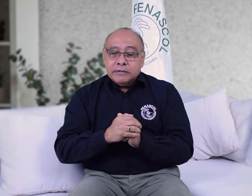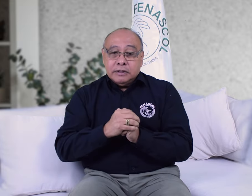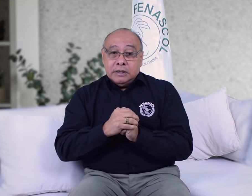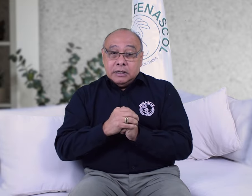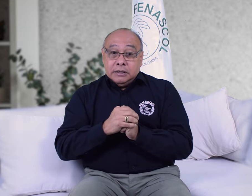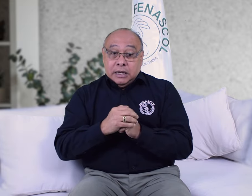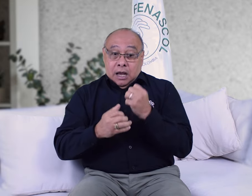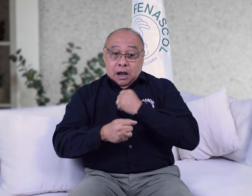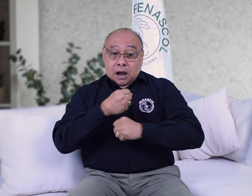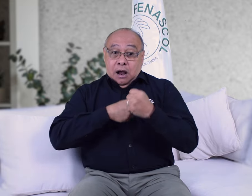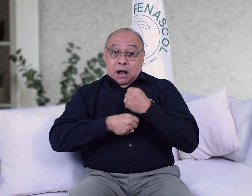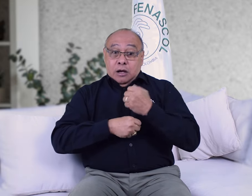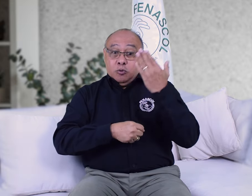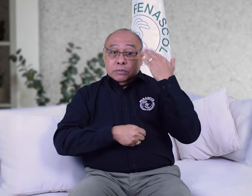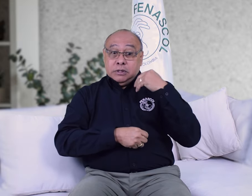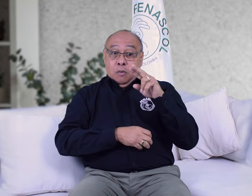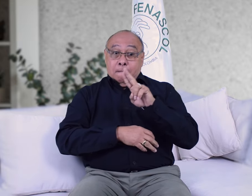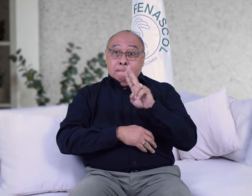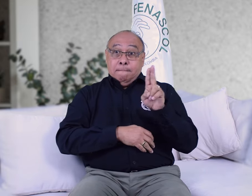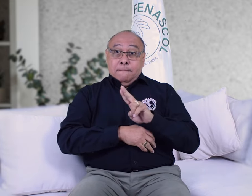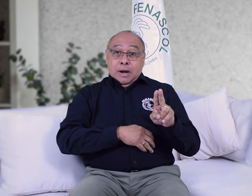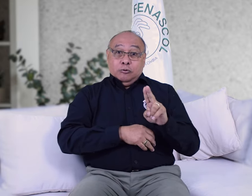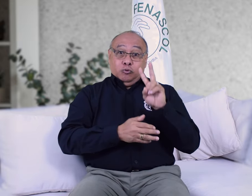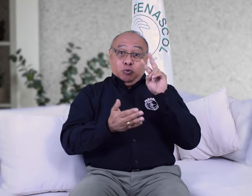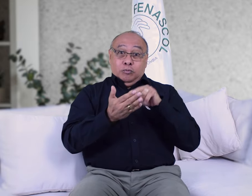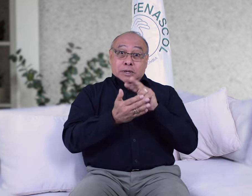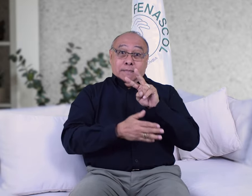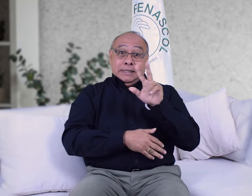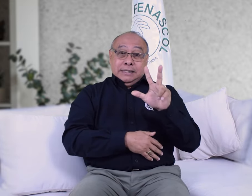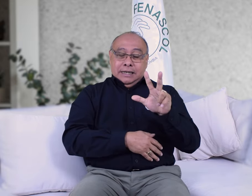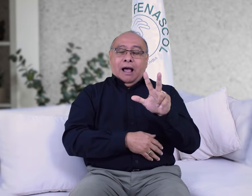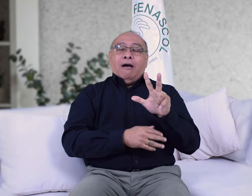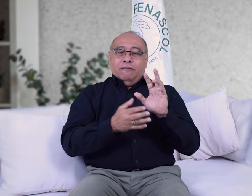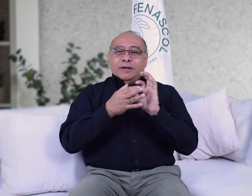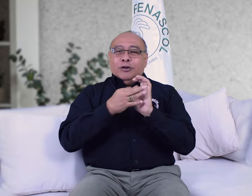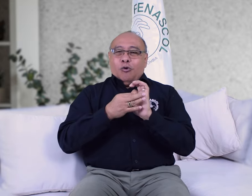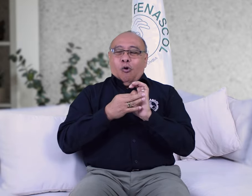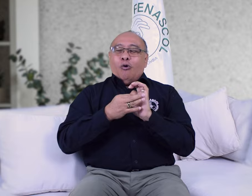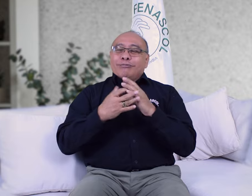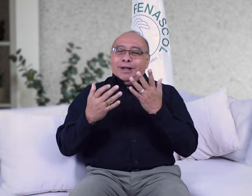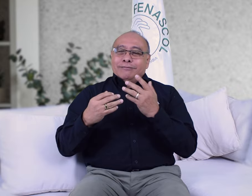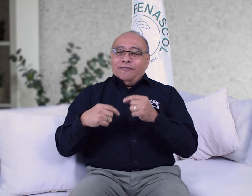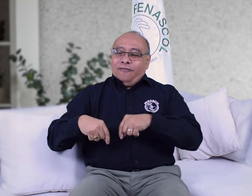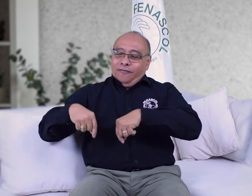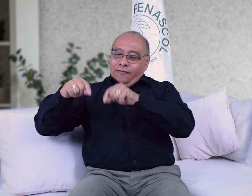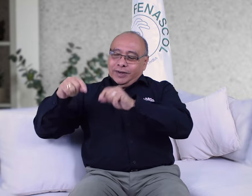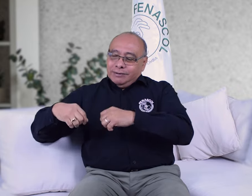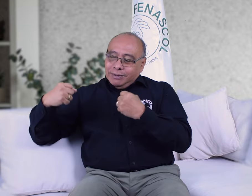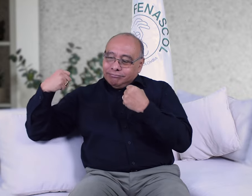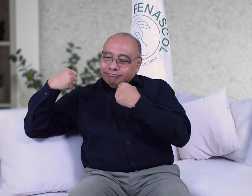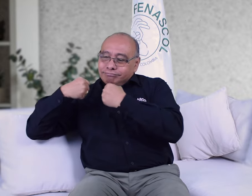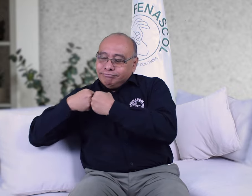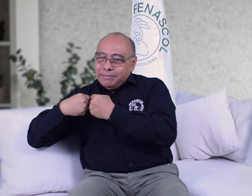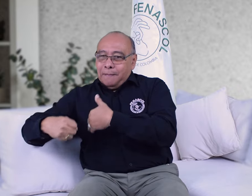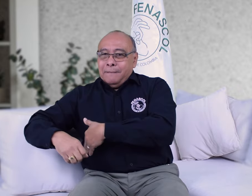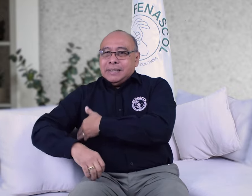FENASCOL informa que el convenio firmado con el Ministerio de las TIC desde marzo de 2023,